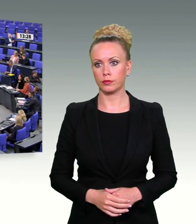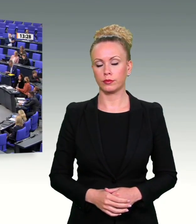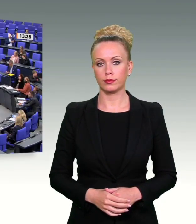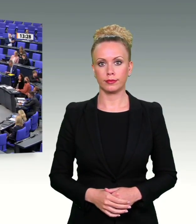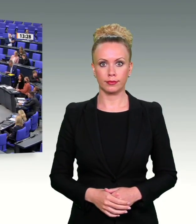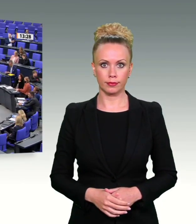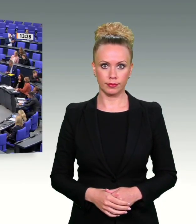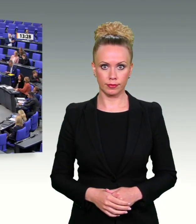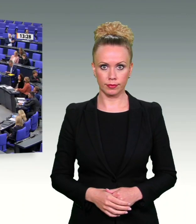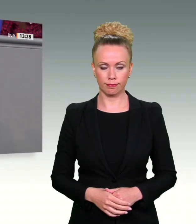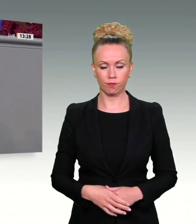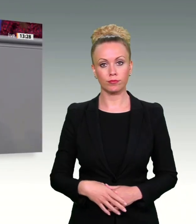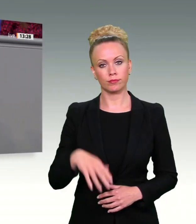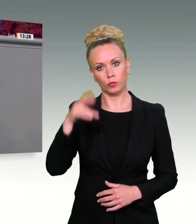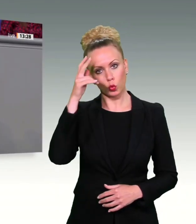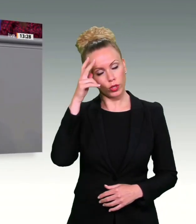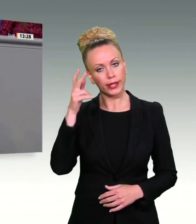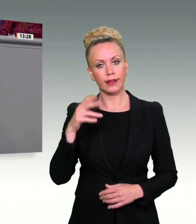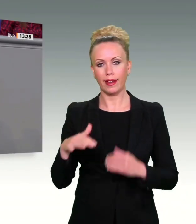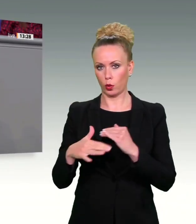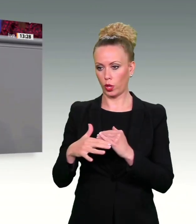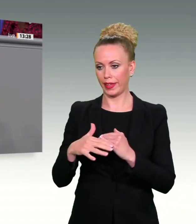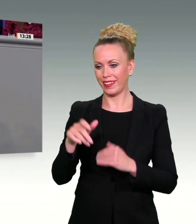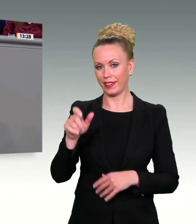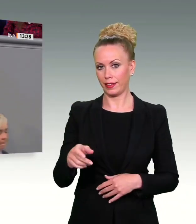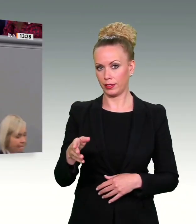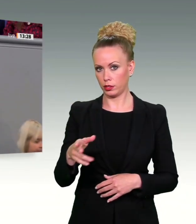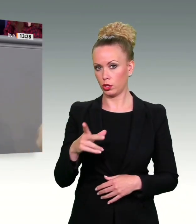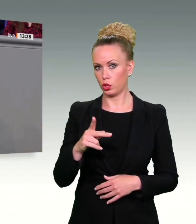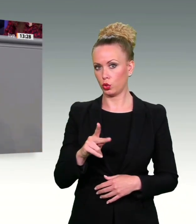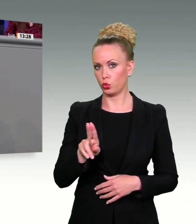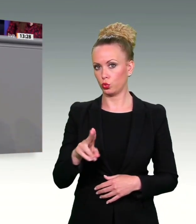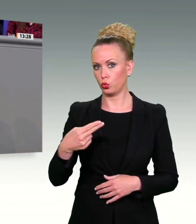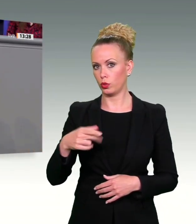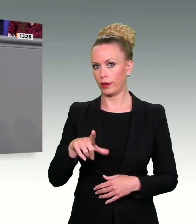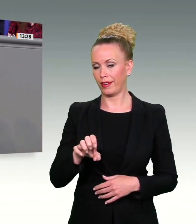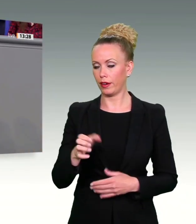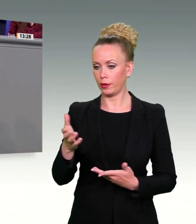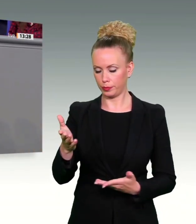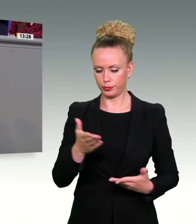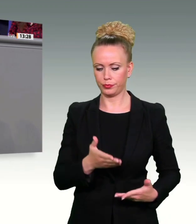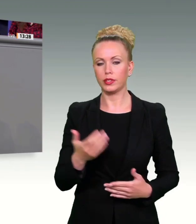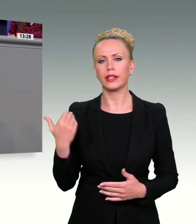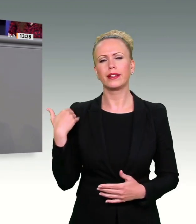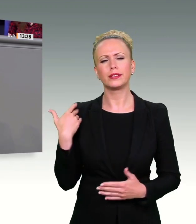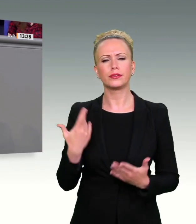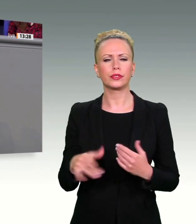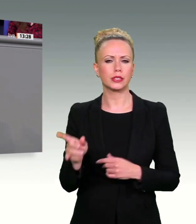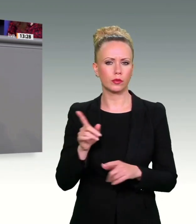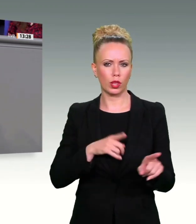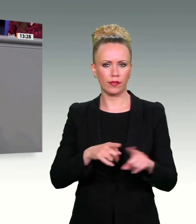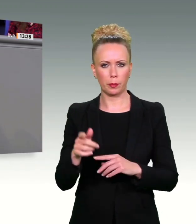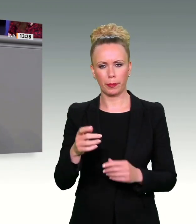mir ist diese Woche eine Kleine Anfrage der FDP vom Dezember 20 in die Hände gefallen,